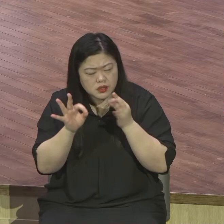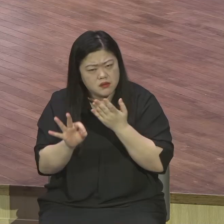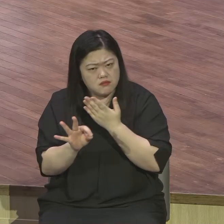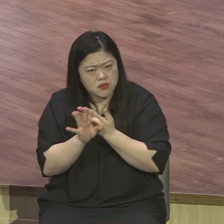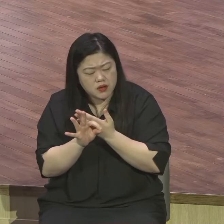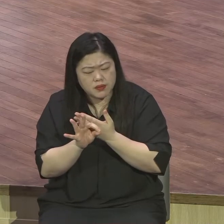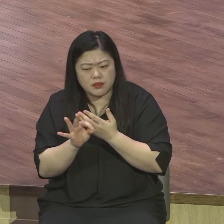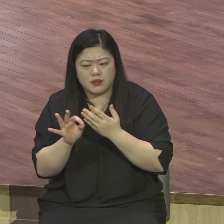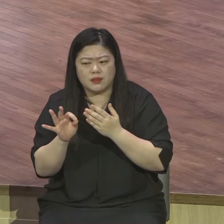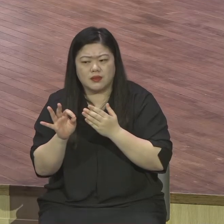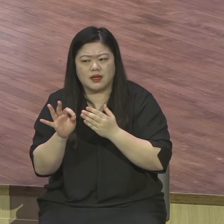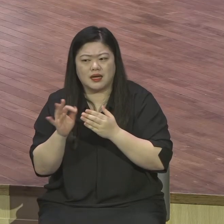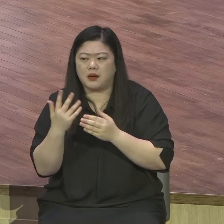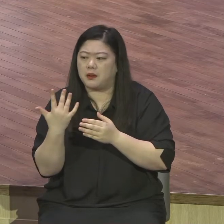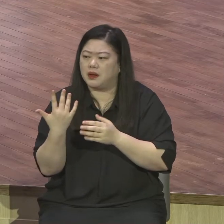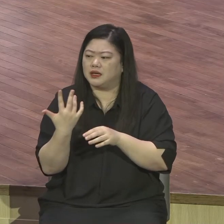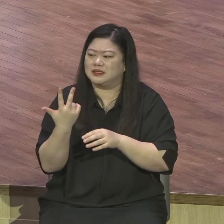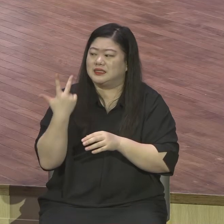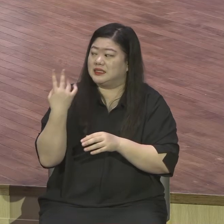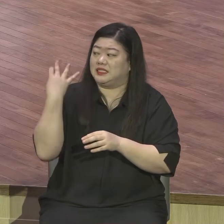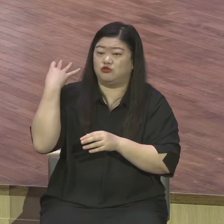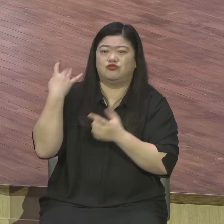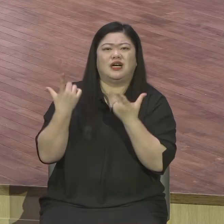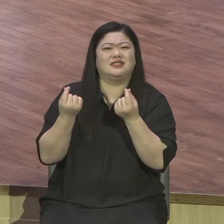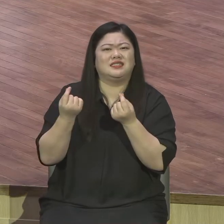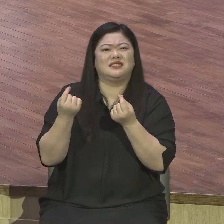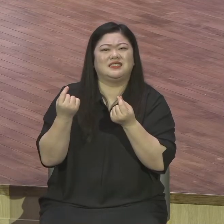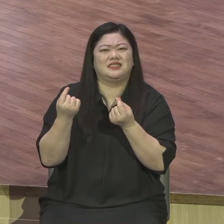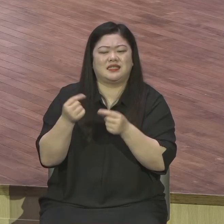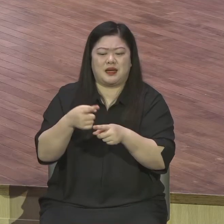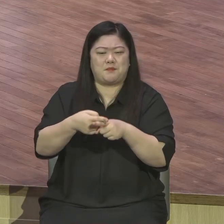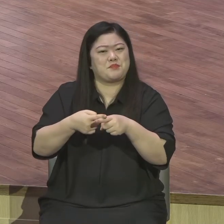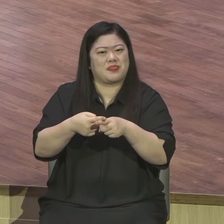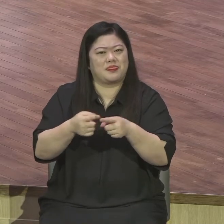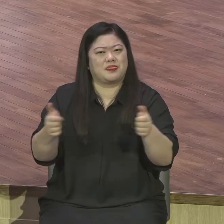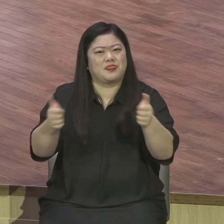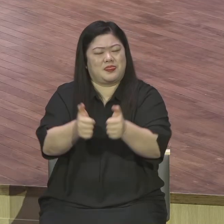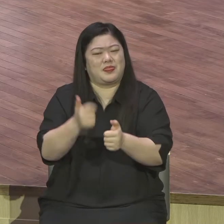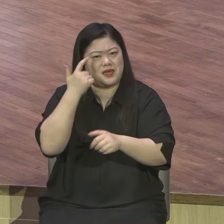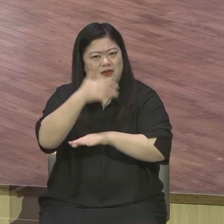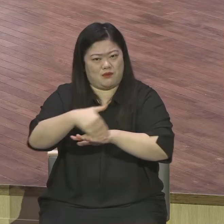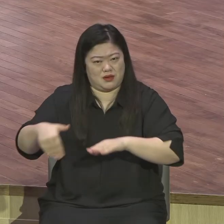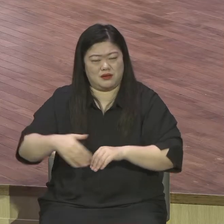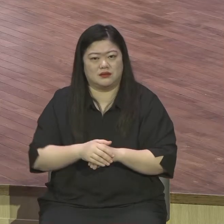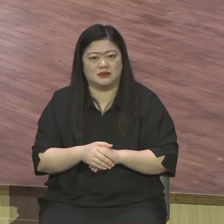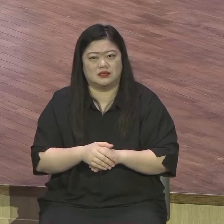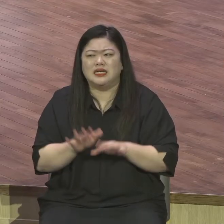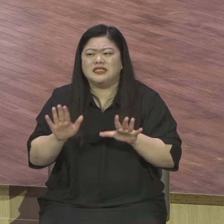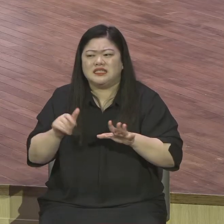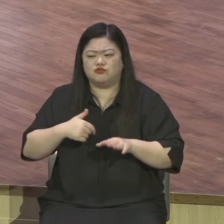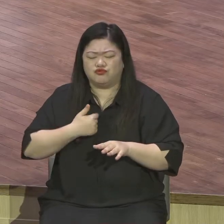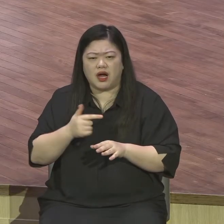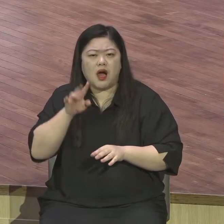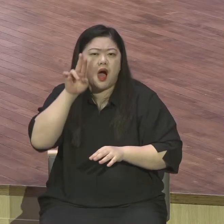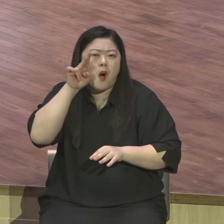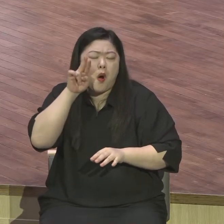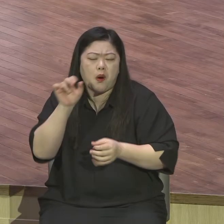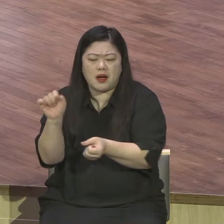오프라인 이렇게 현장 예배를 같이 할 것이니까 이번 주까지만 우리가 스스로 알아서 이렇게 누가 제지해서가